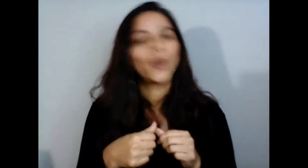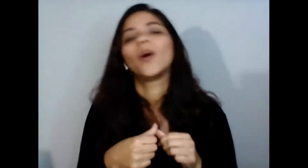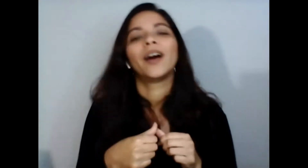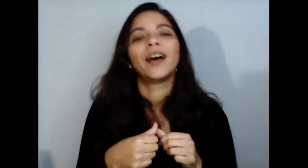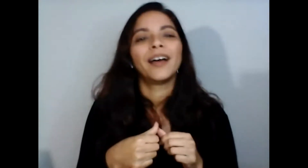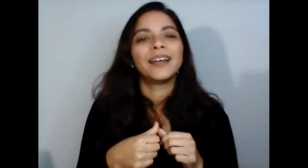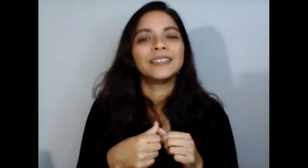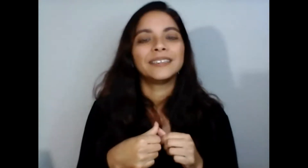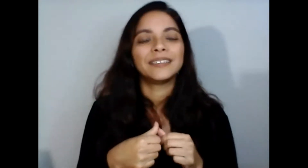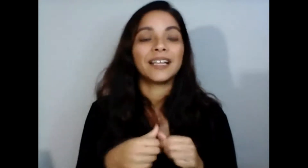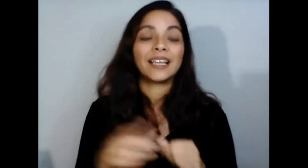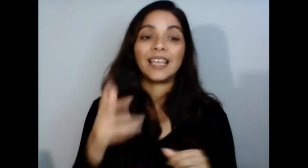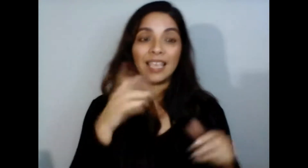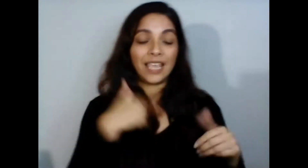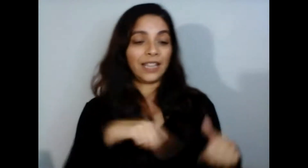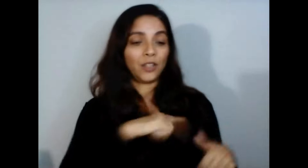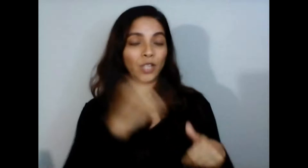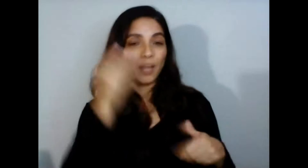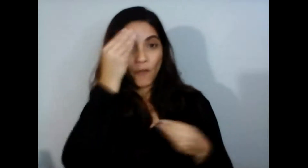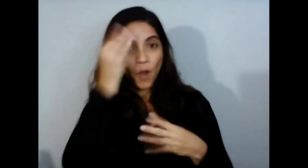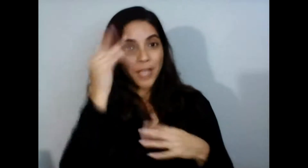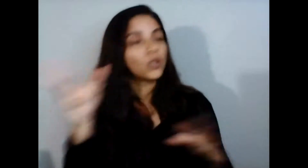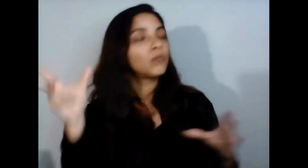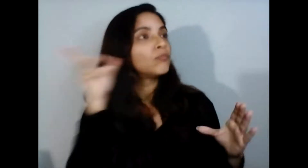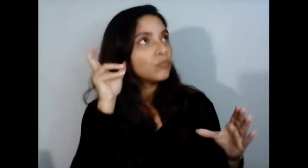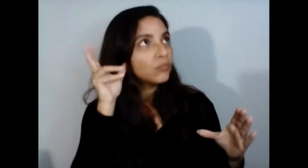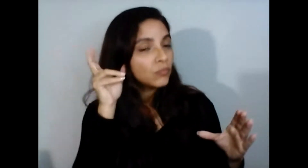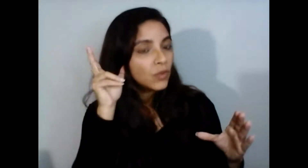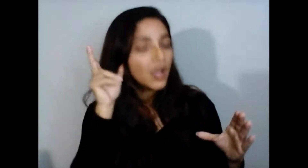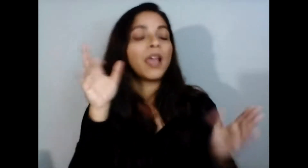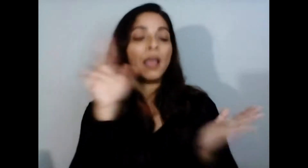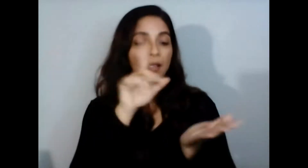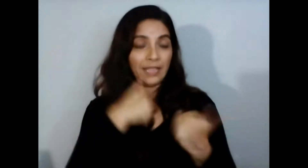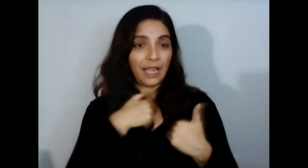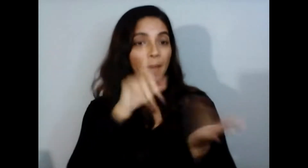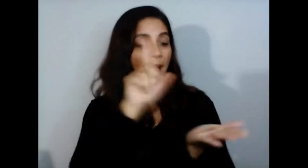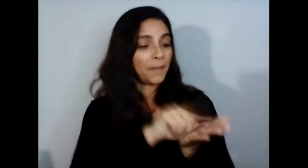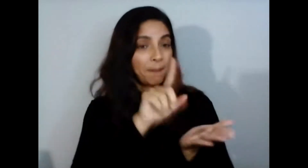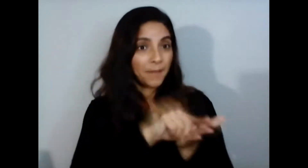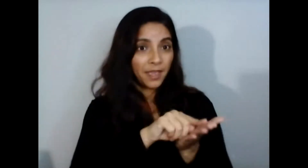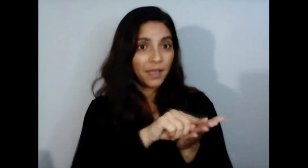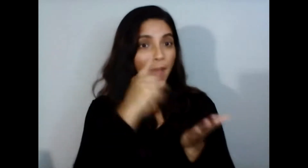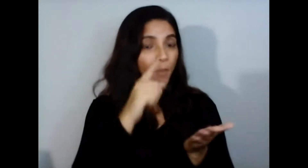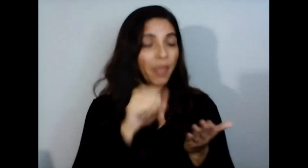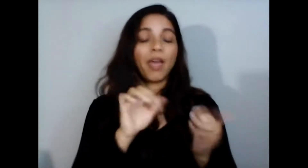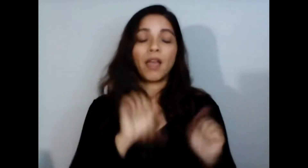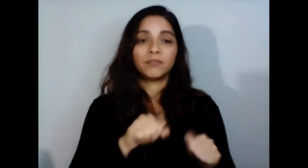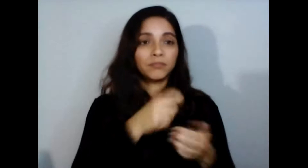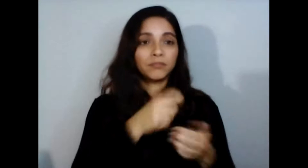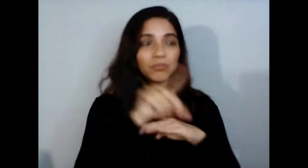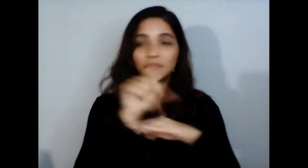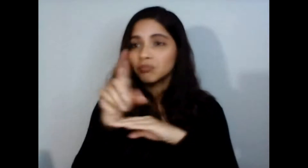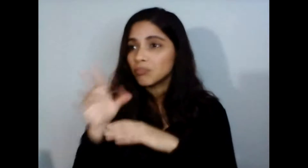está para audio está para imprimir está para compartir para pegar en espejos